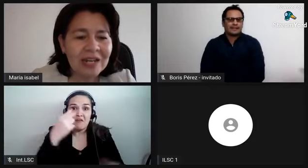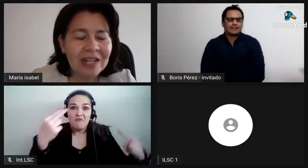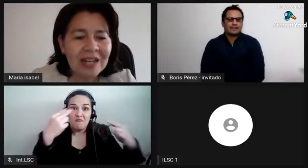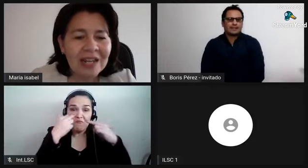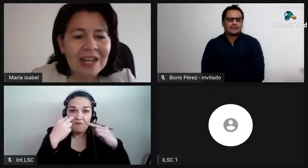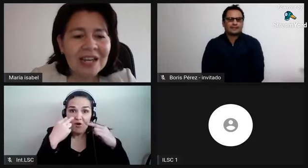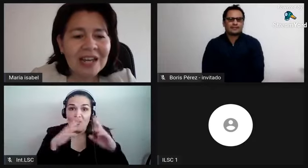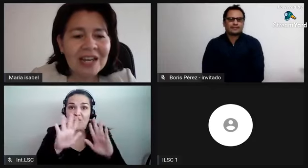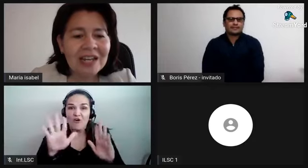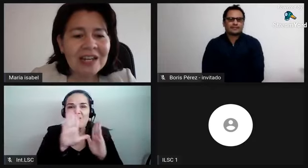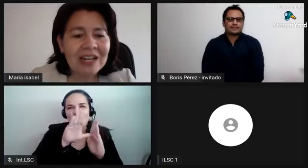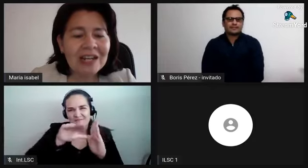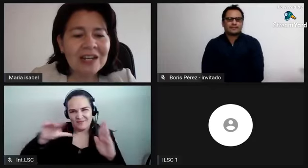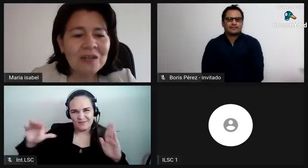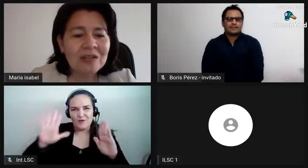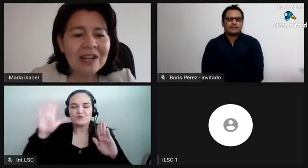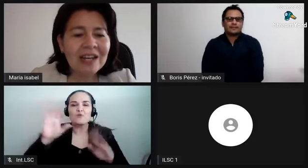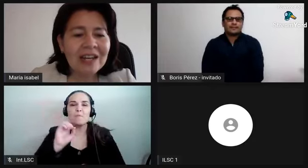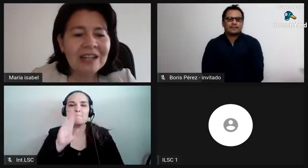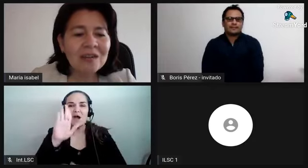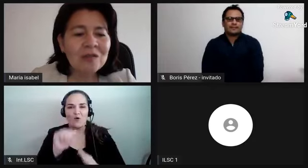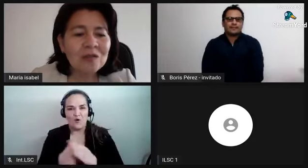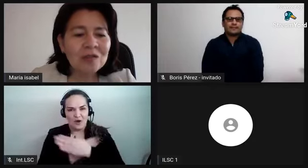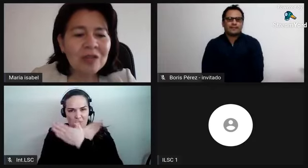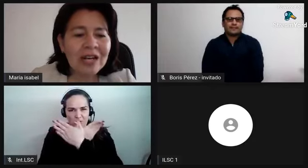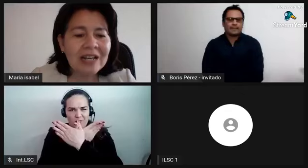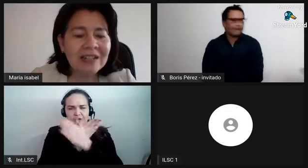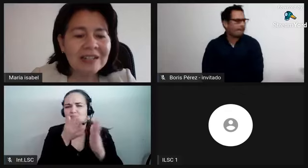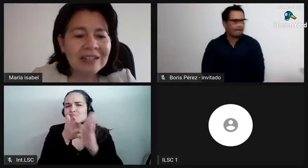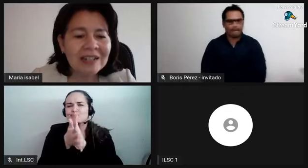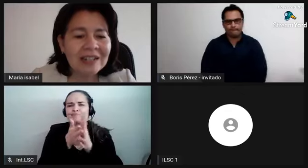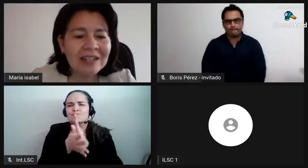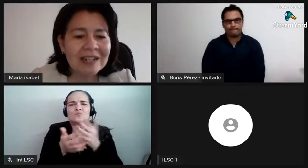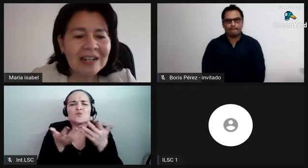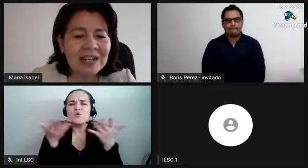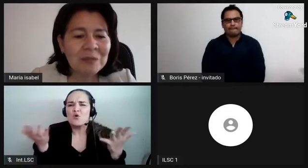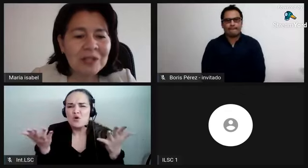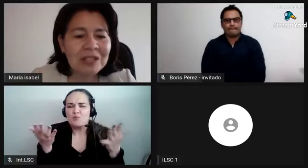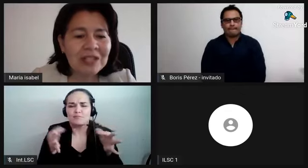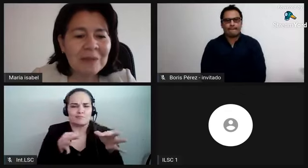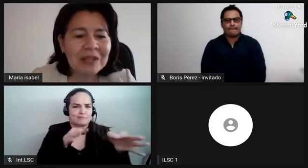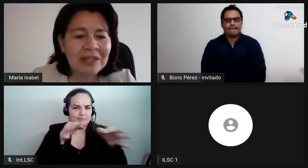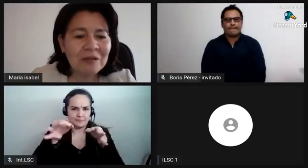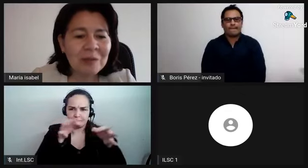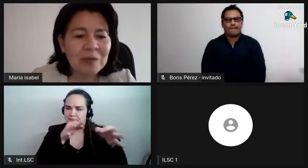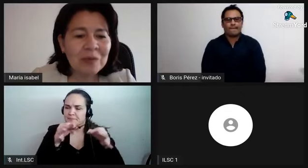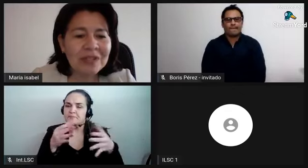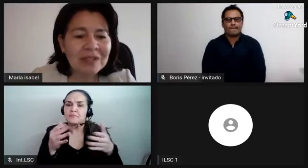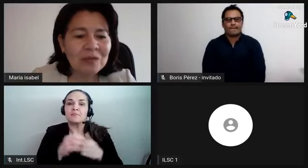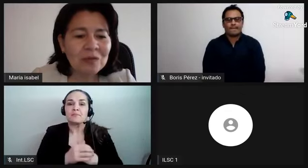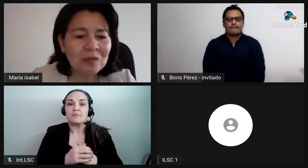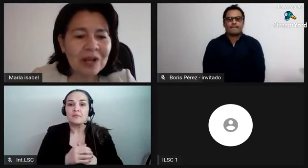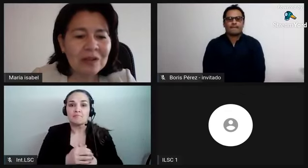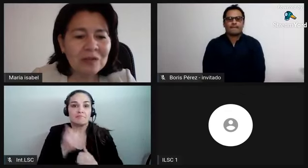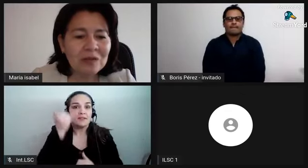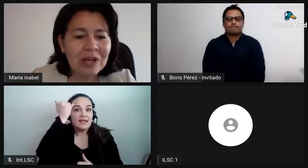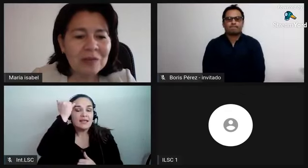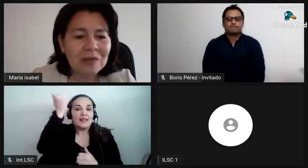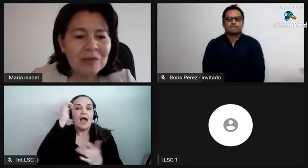república queremos contarle que en nuestra agenda cultural es precisamente una propuesta